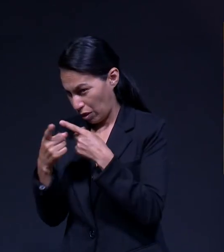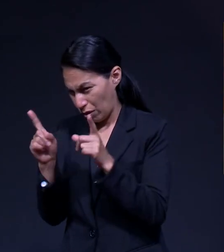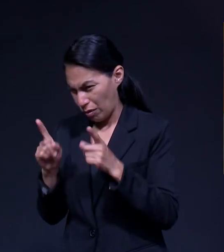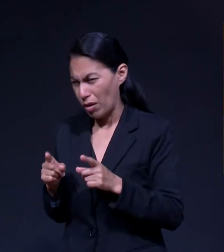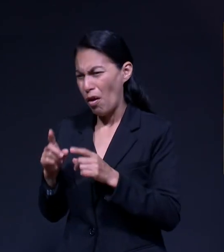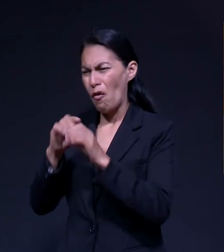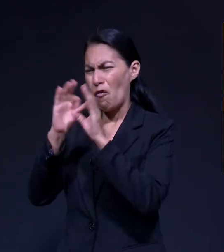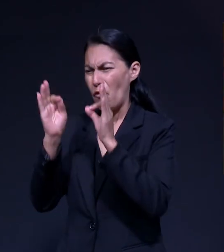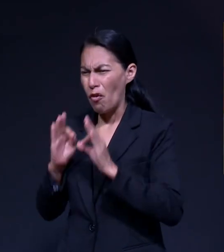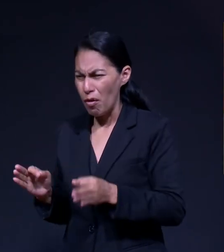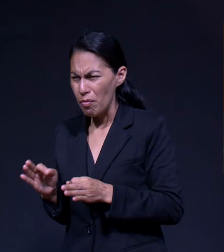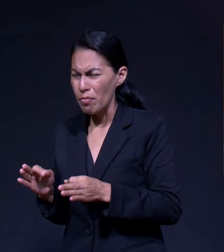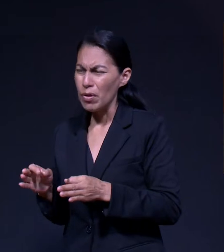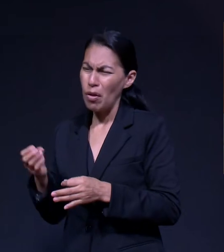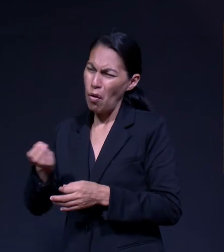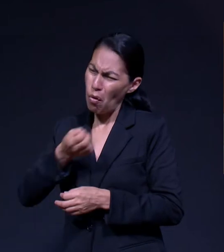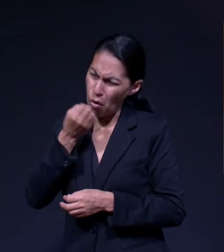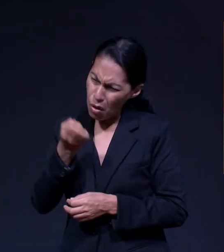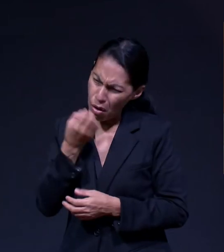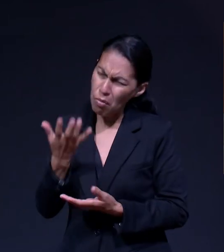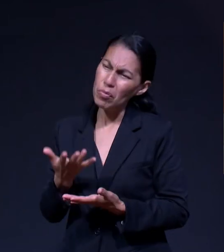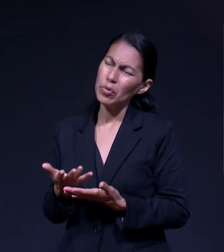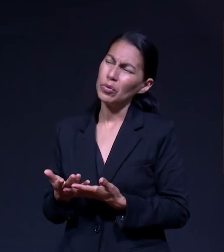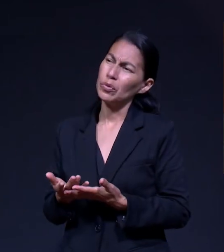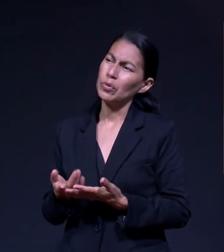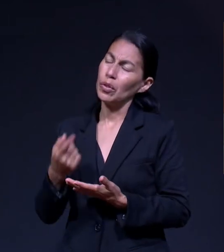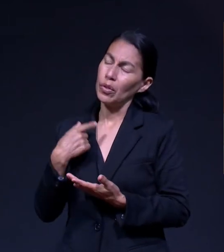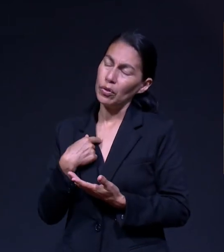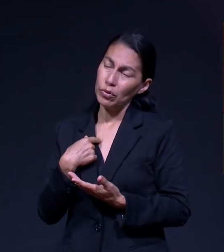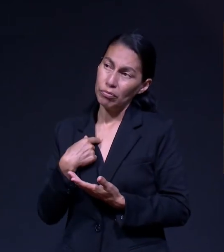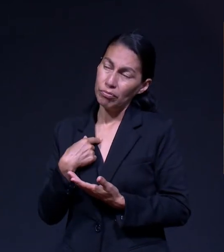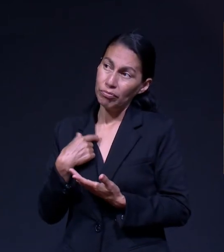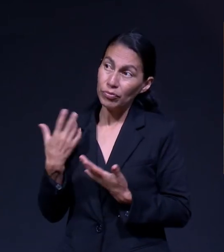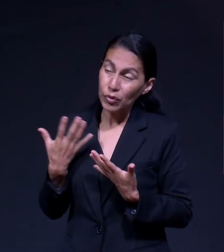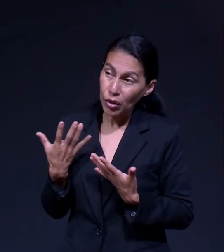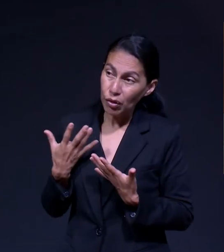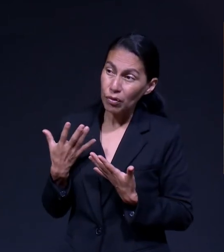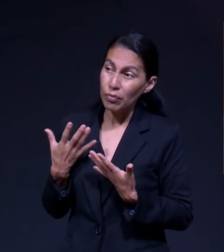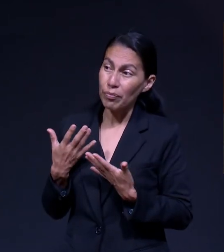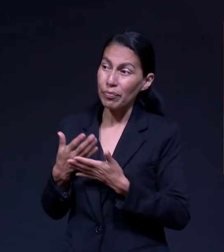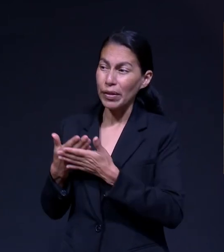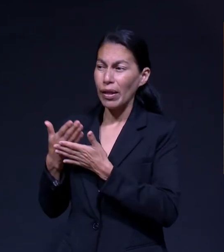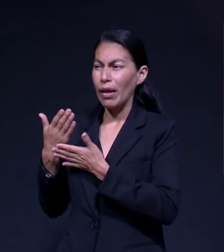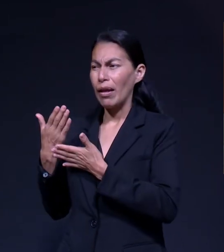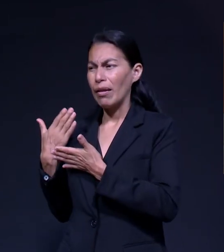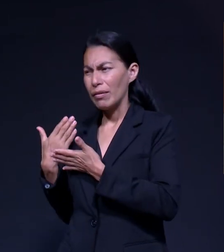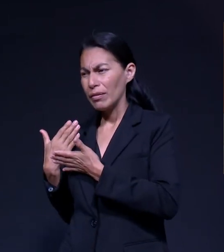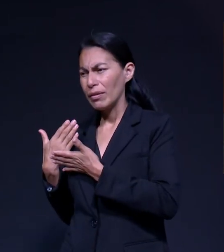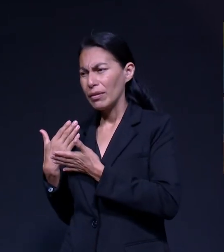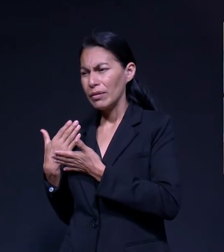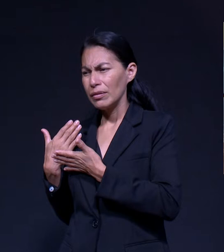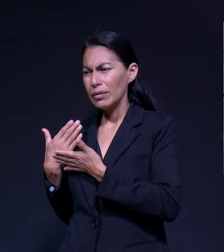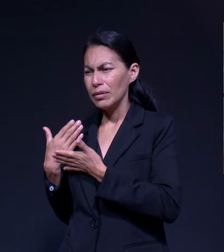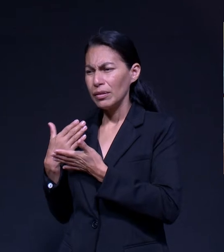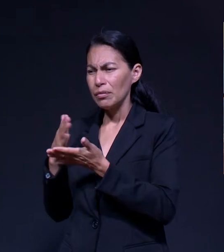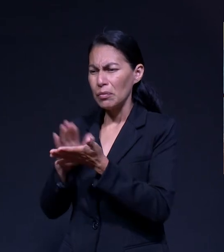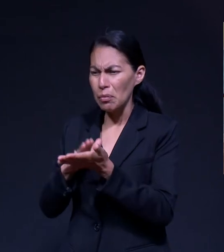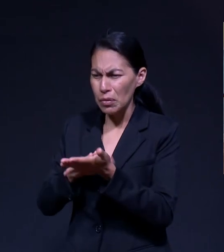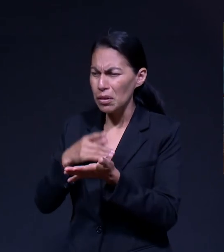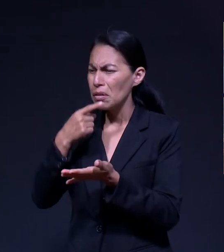la descubrimos de la misma forma Y la manera en que lo he hecho al inicio ha sido con lápiz